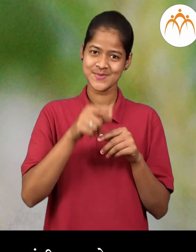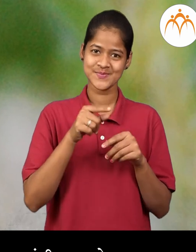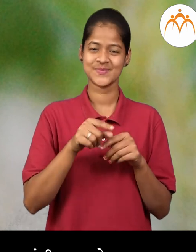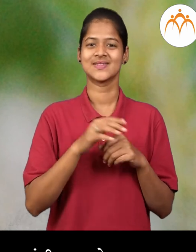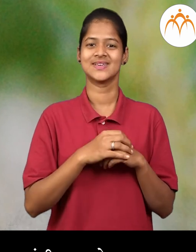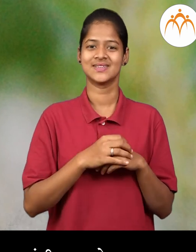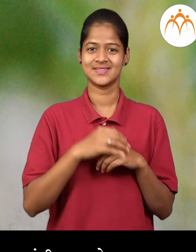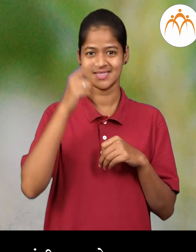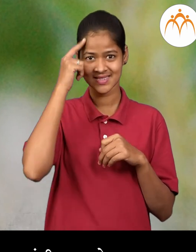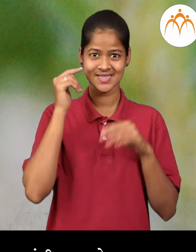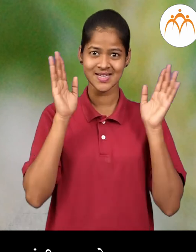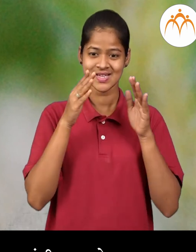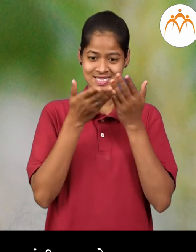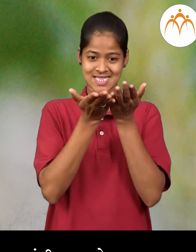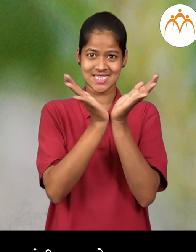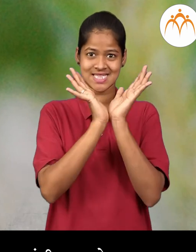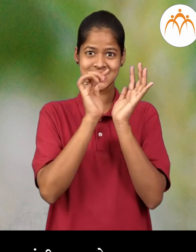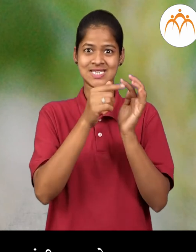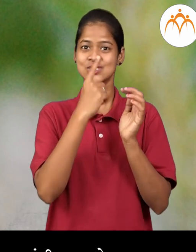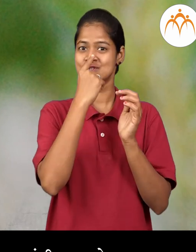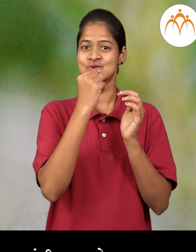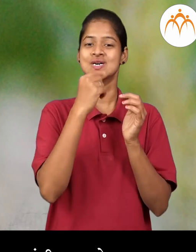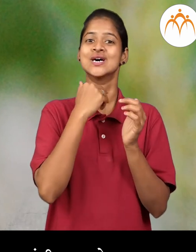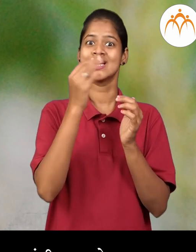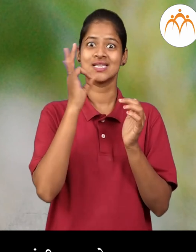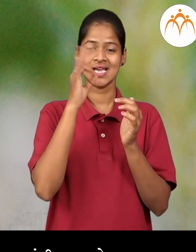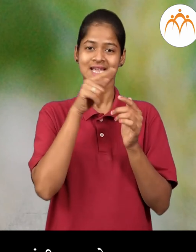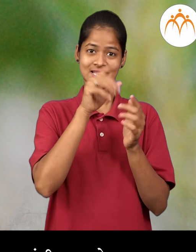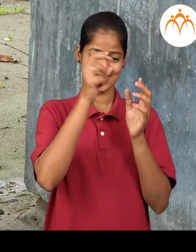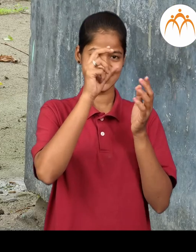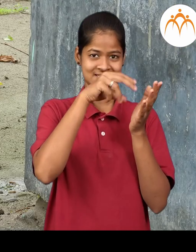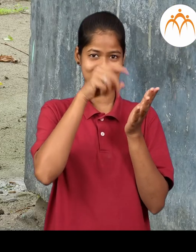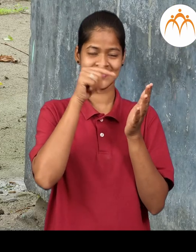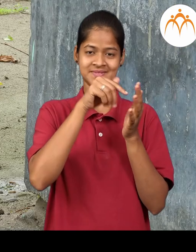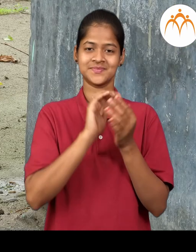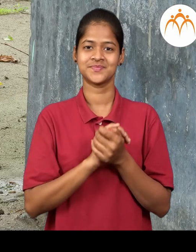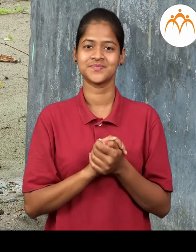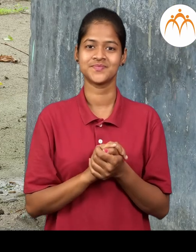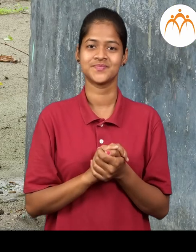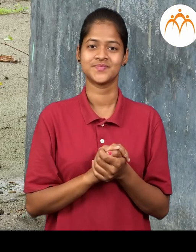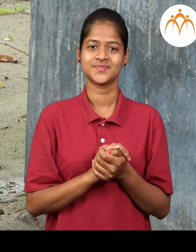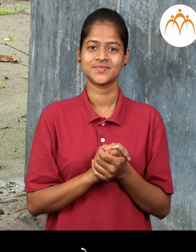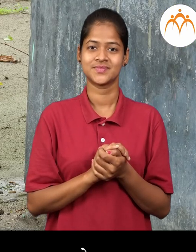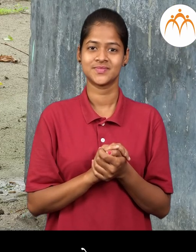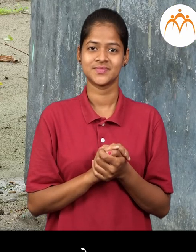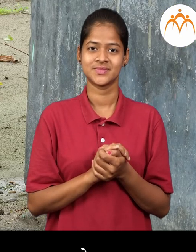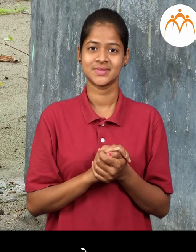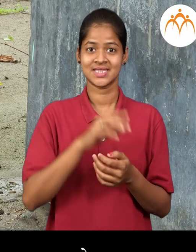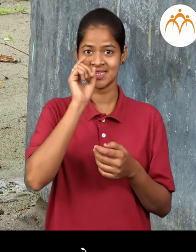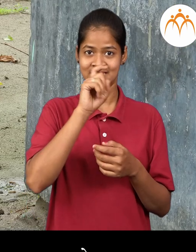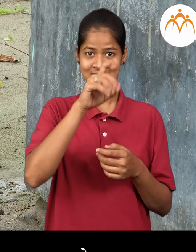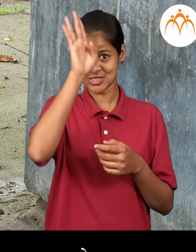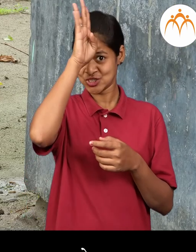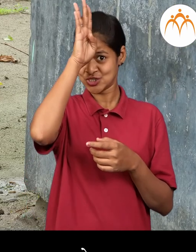कावळाचा घर्ट्यात अंडी घहलतो कोंबड़ कोंबड़याचा